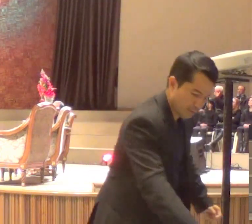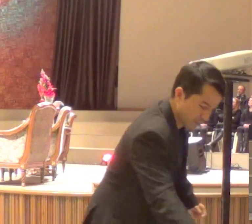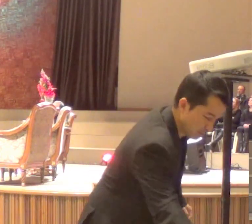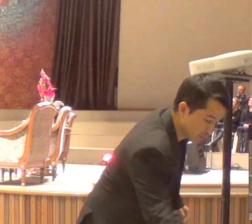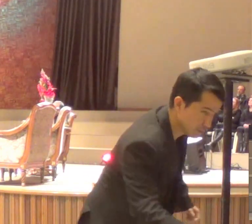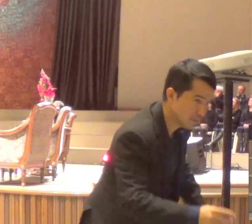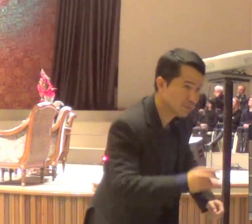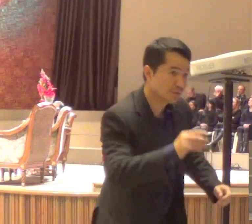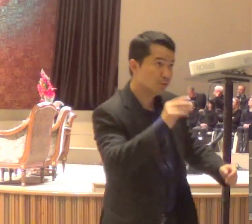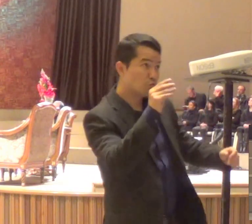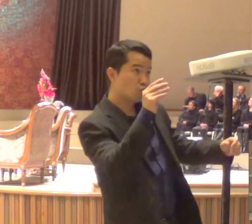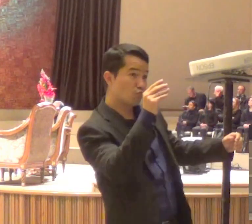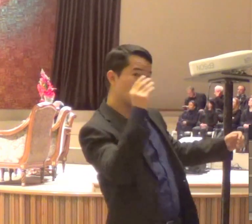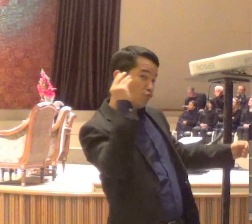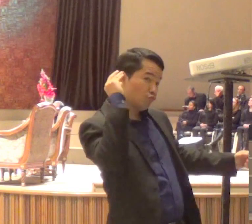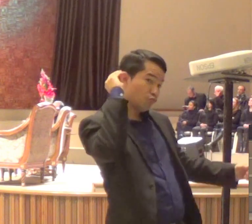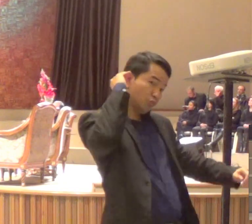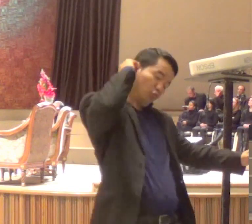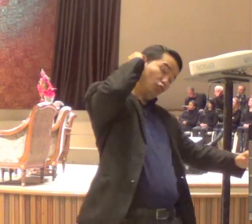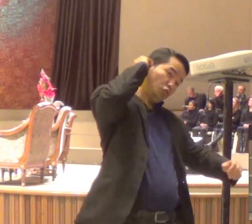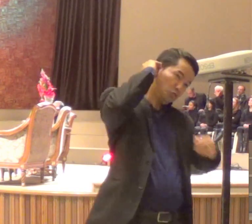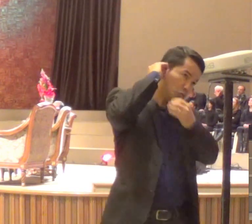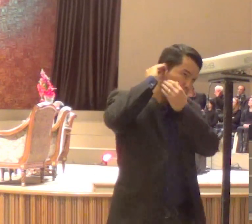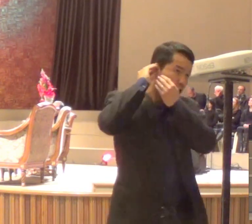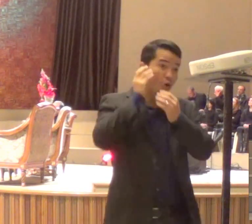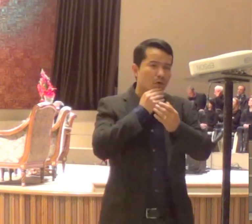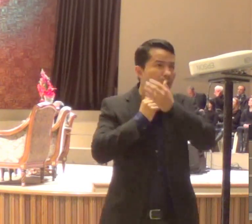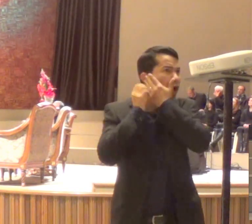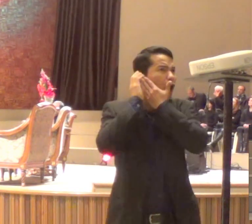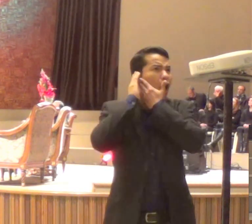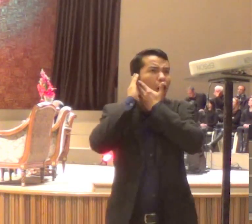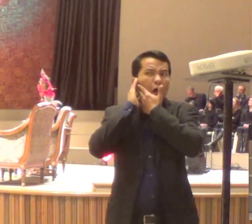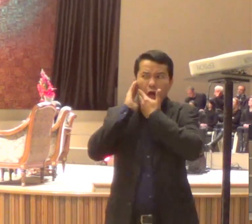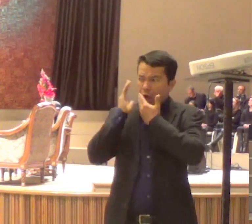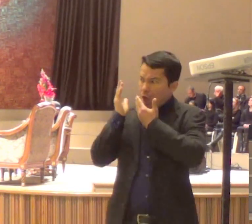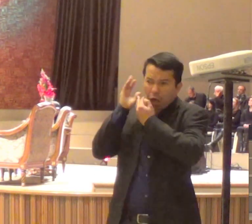milagre, cola a orelha de Malco, põe no lugar, está lá na Bíblia,